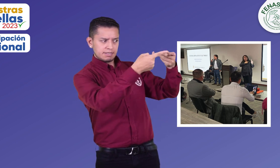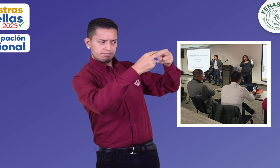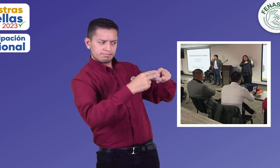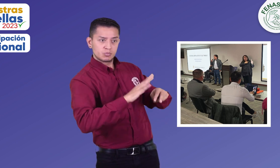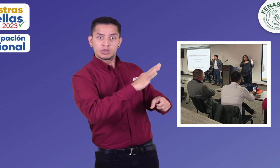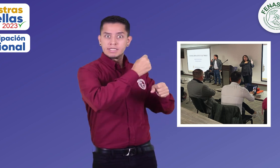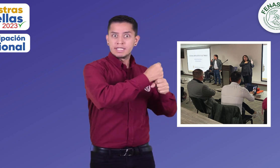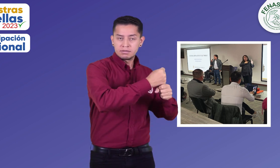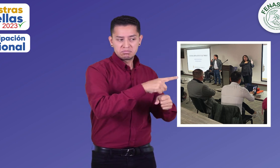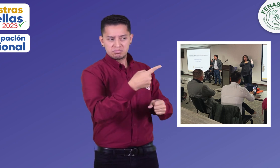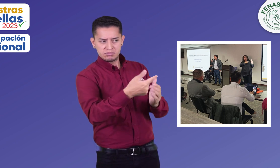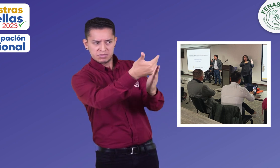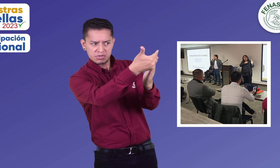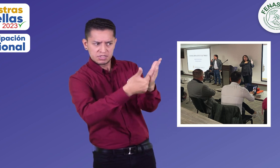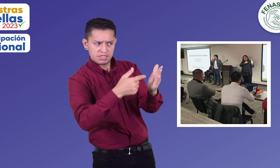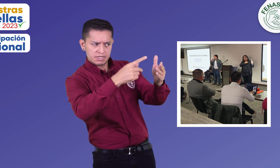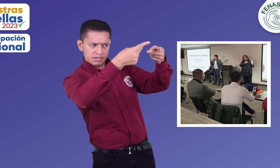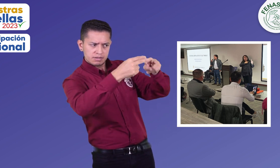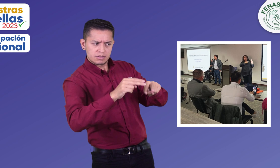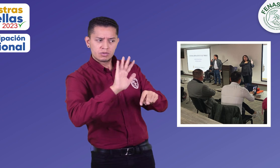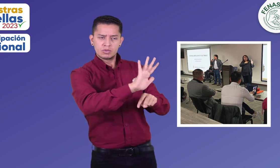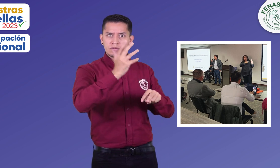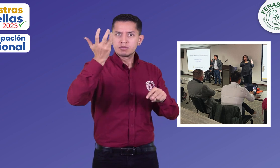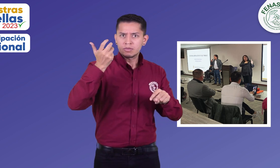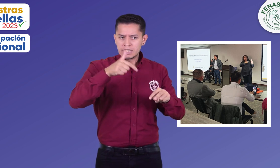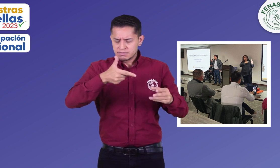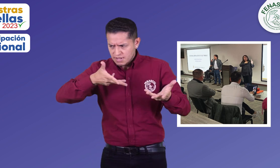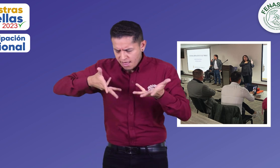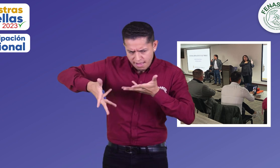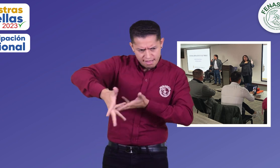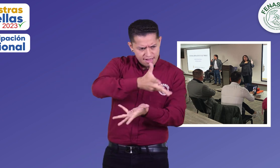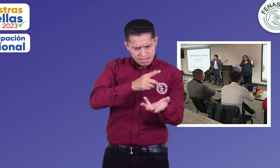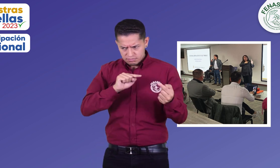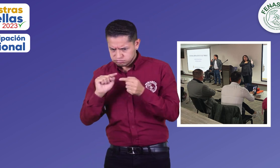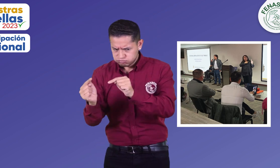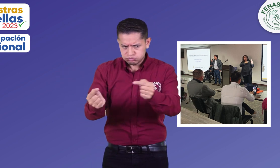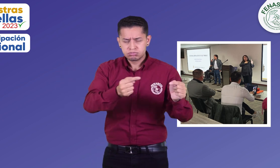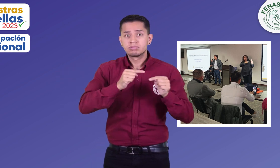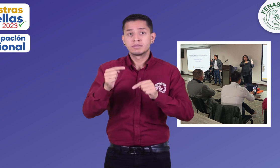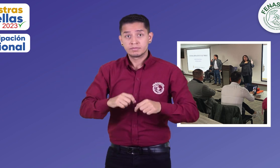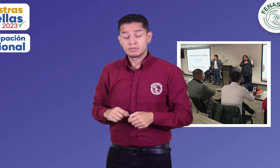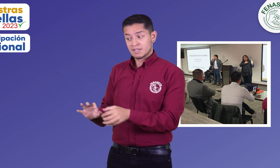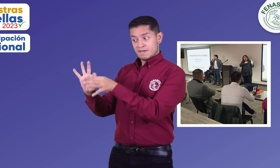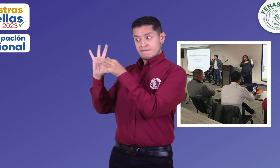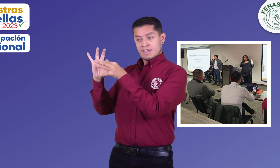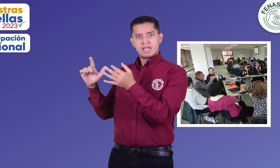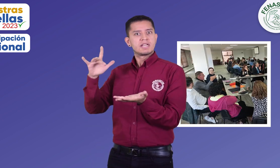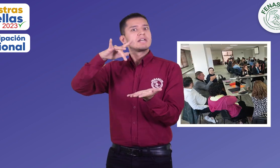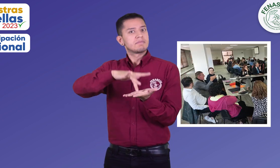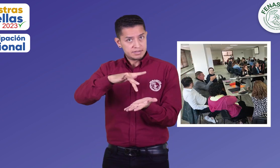pensional, con el objetivo de hacer visibles las necesidades de las personas sordas en estos temas y